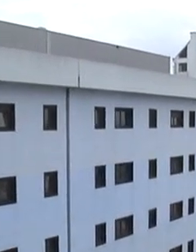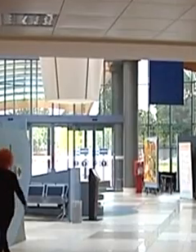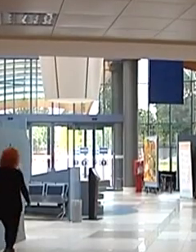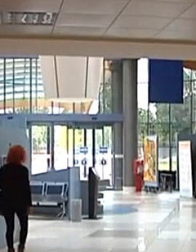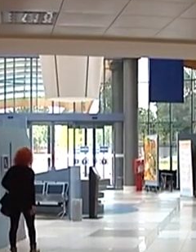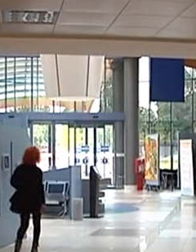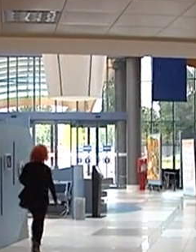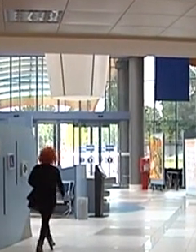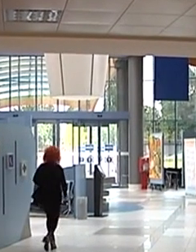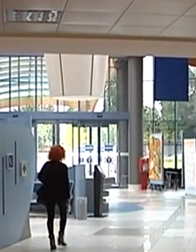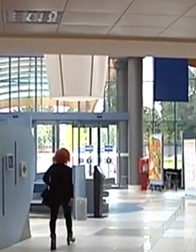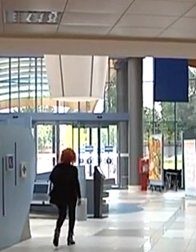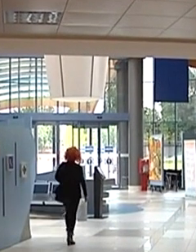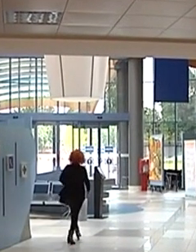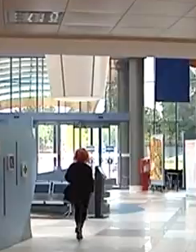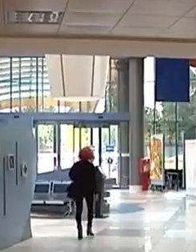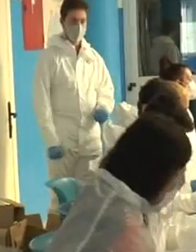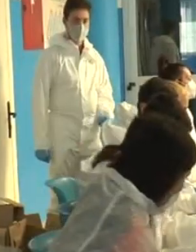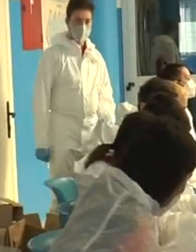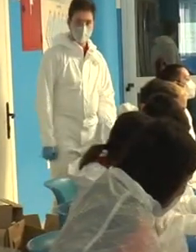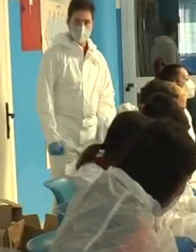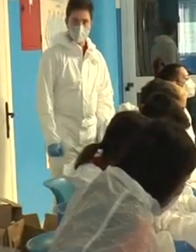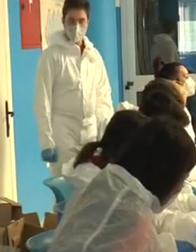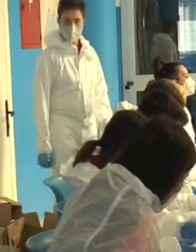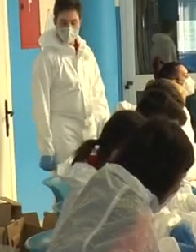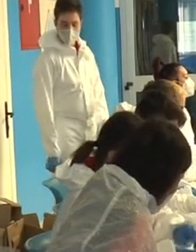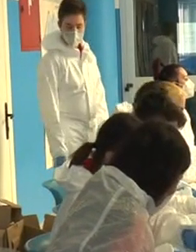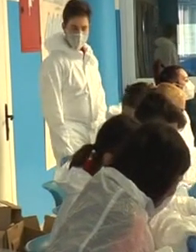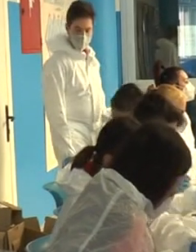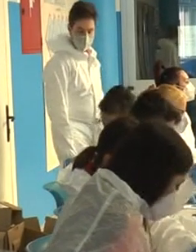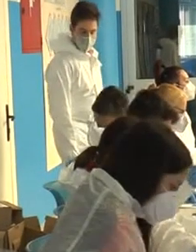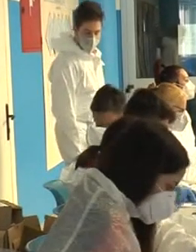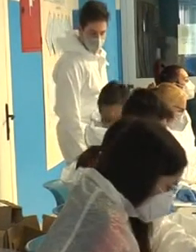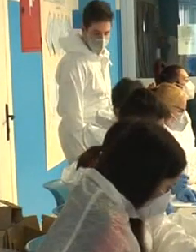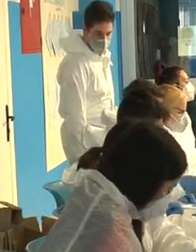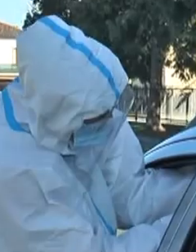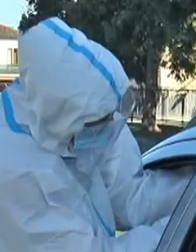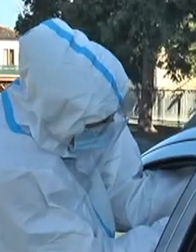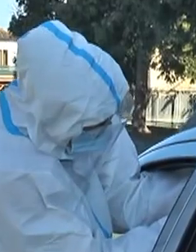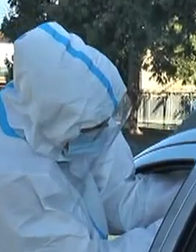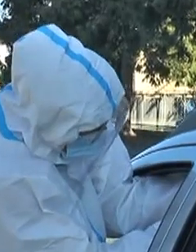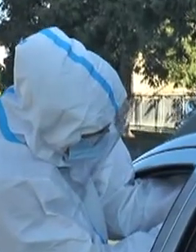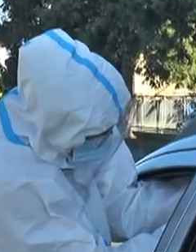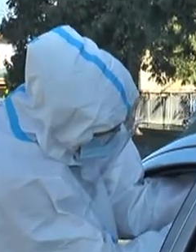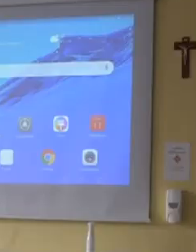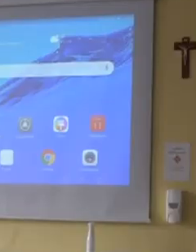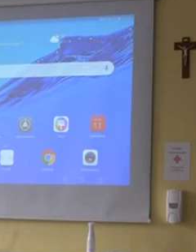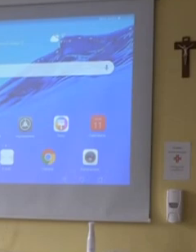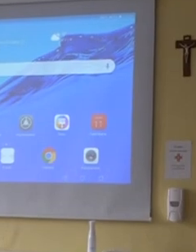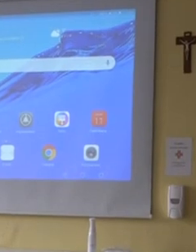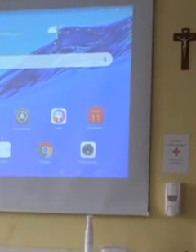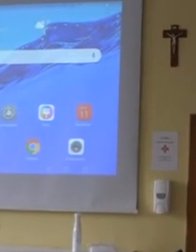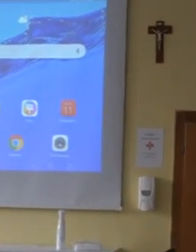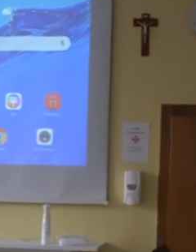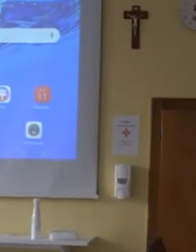Zaia, anche perché il 70% dei tamponi è di variante inglese e la diffusione del virus è molto più aggressiva. Sul